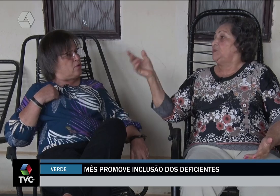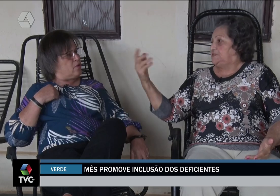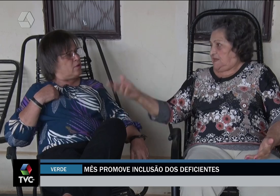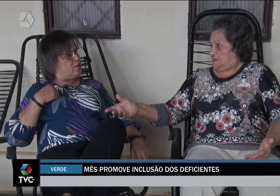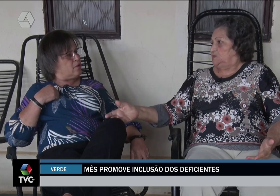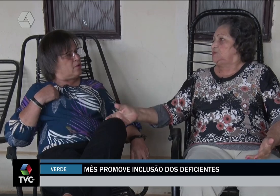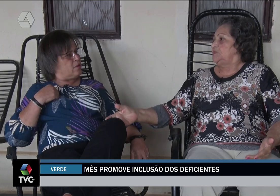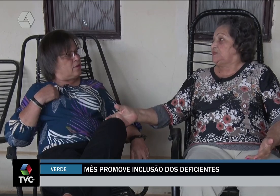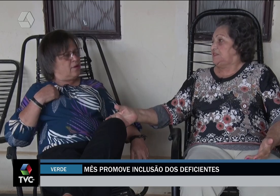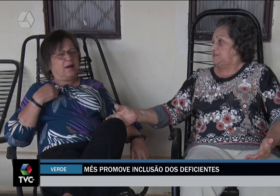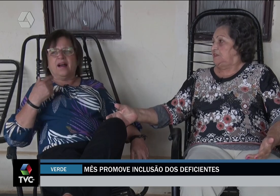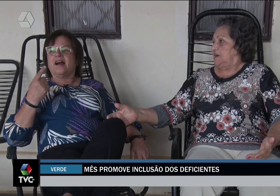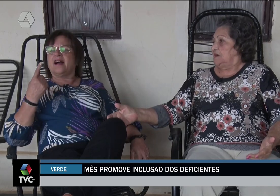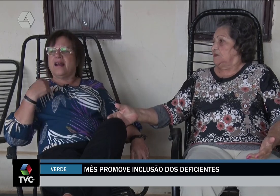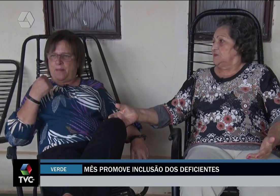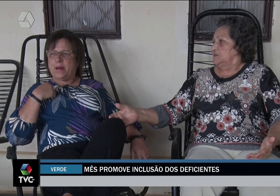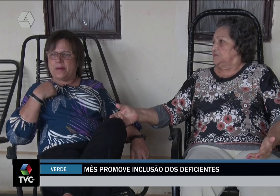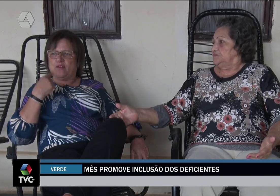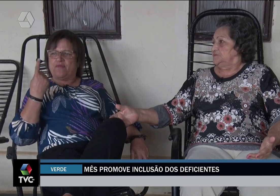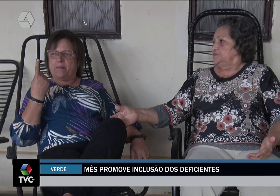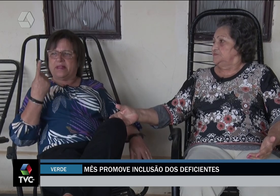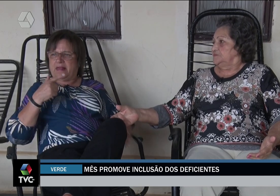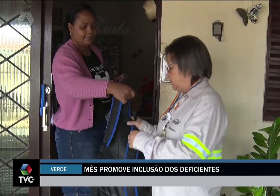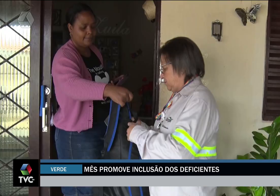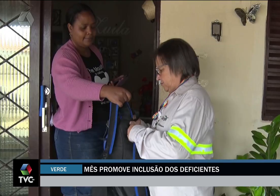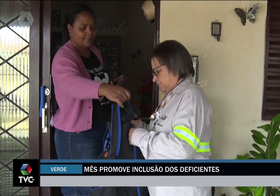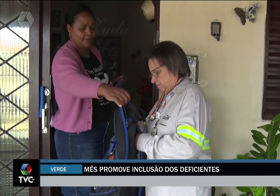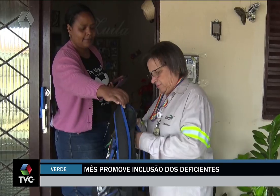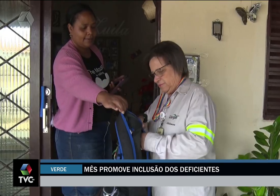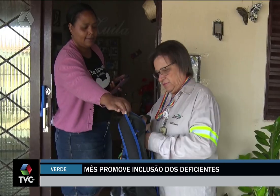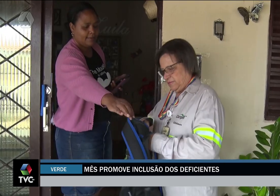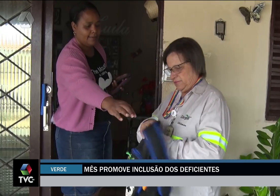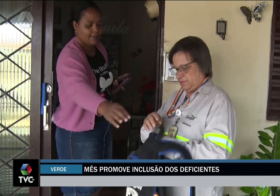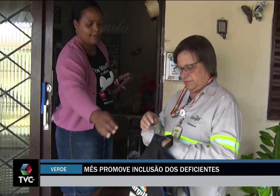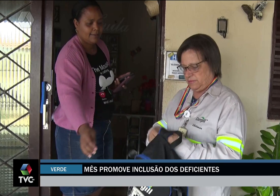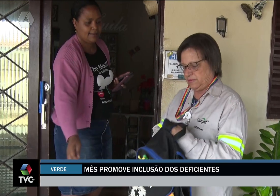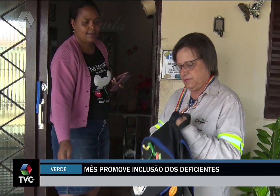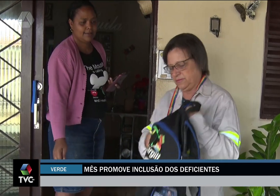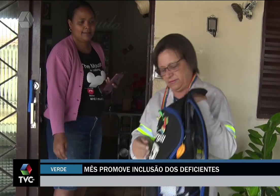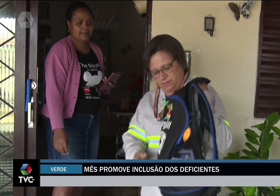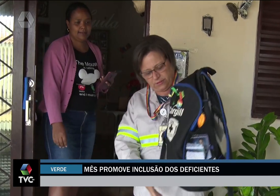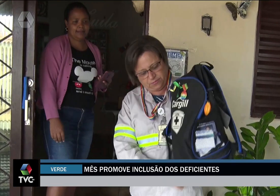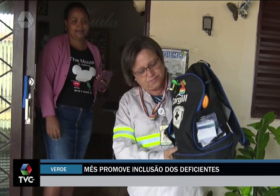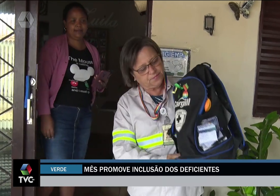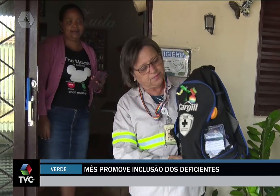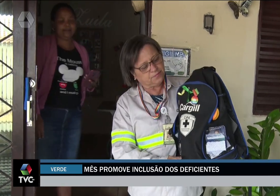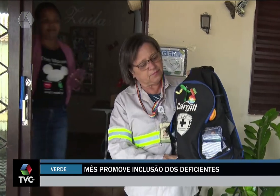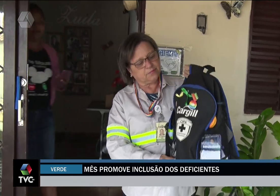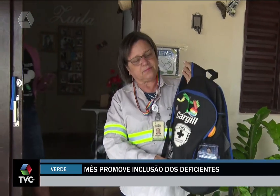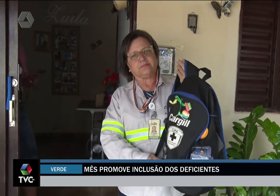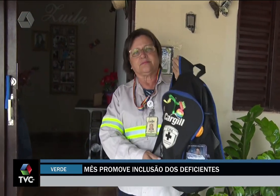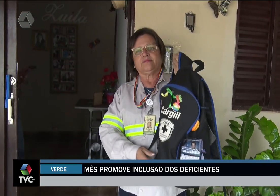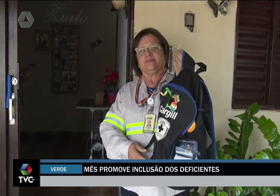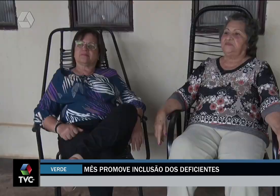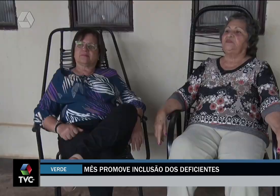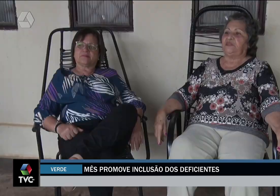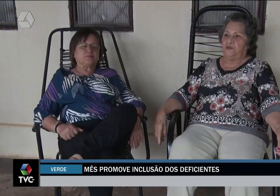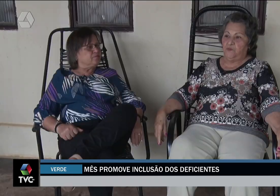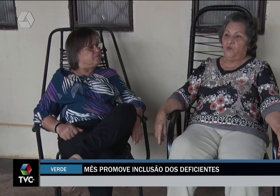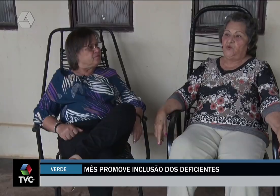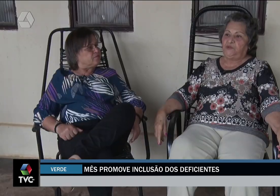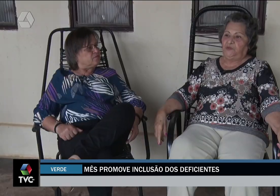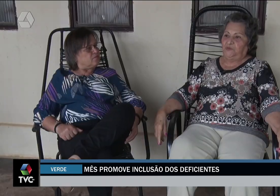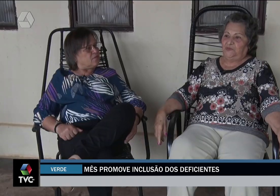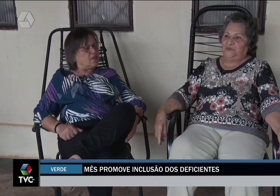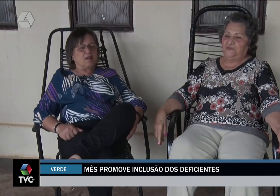autonomia, mas admite, não importa a idade, sempre terá medo de que algum mal possa ocorrer com a filha. Eu